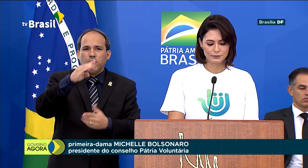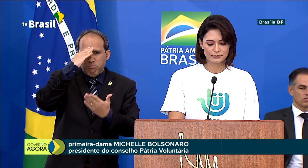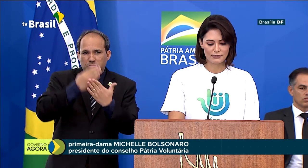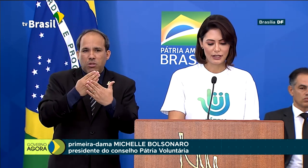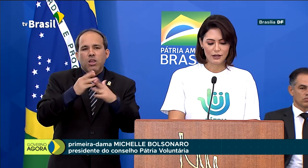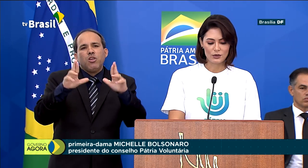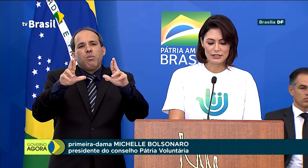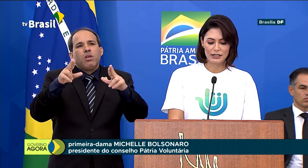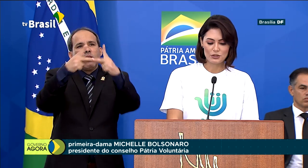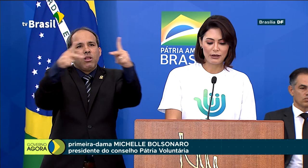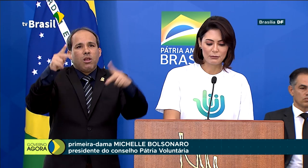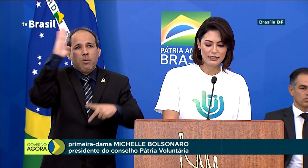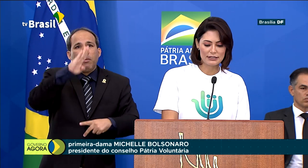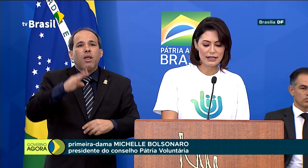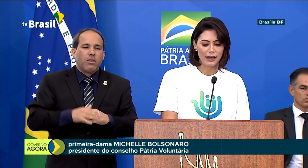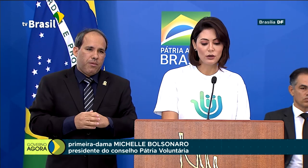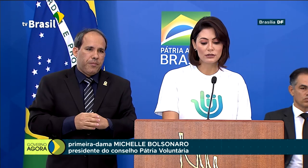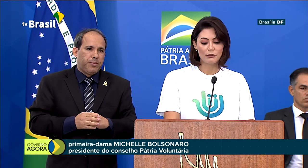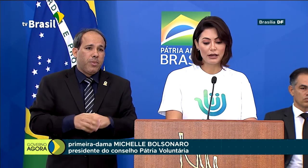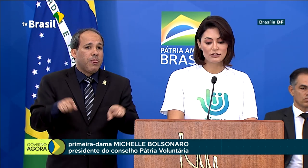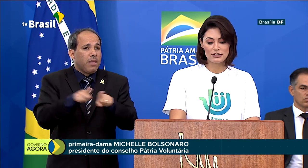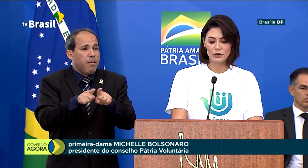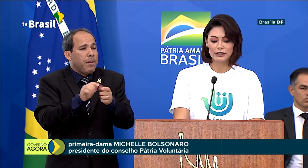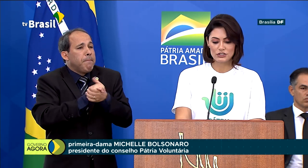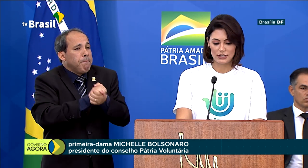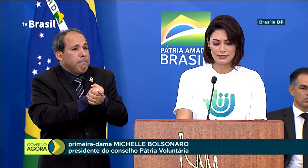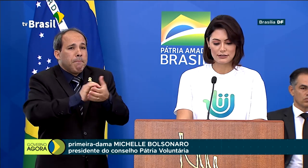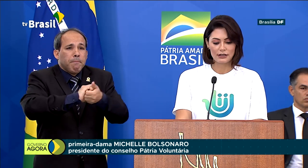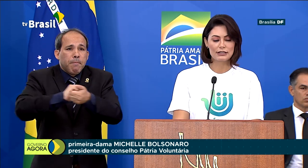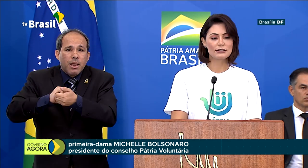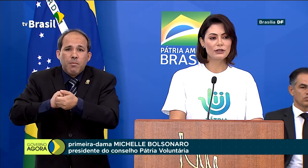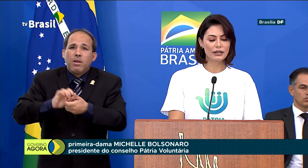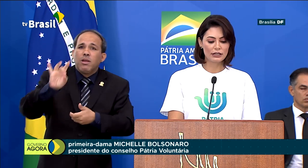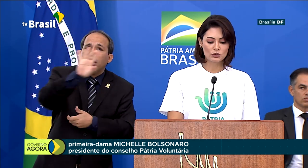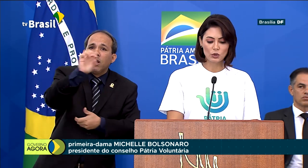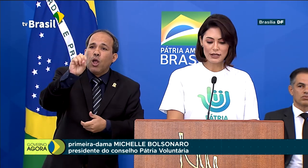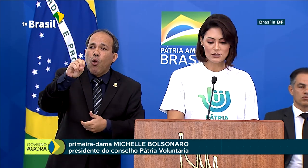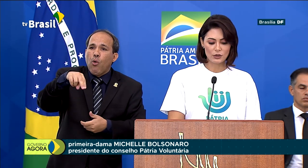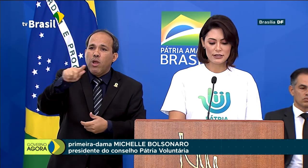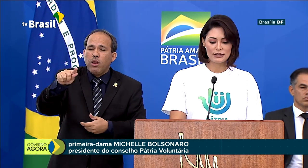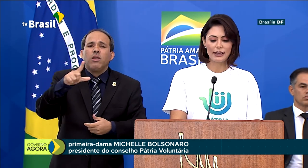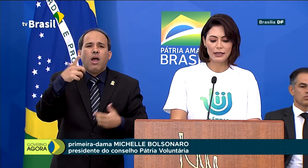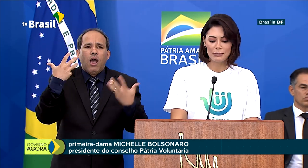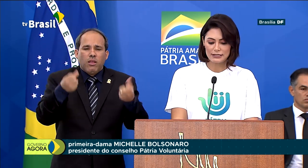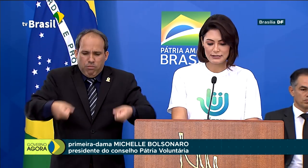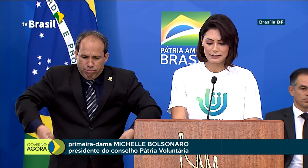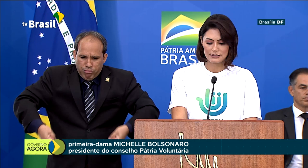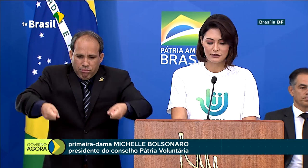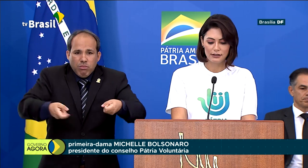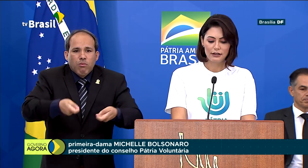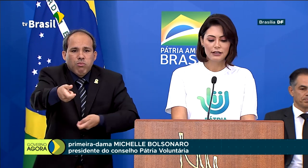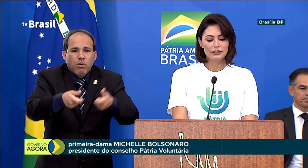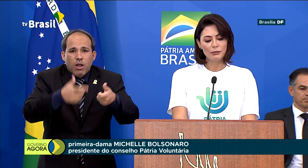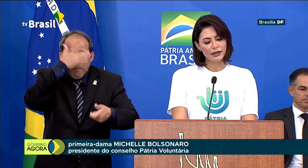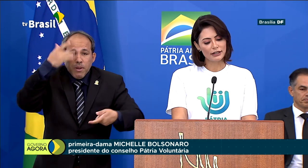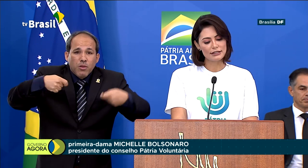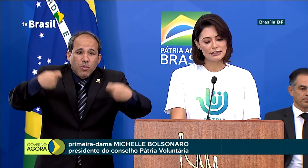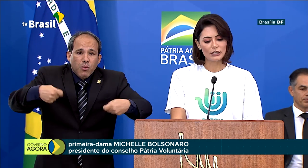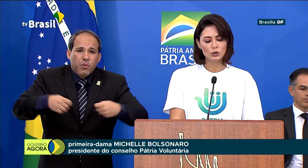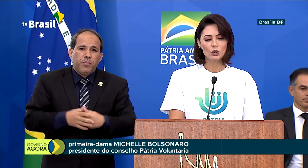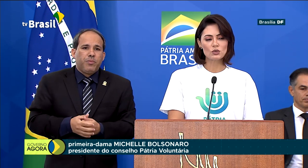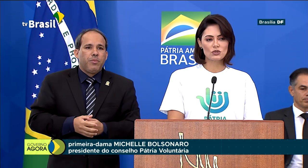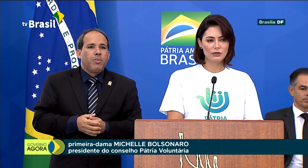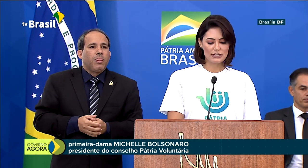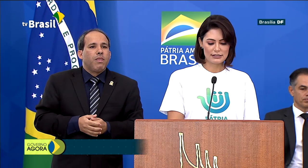a nação. Gostaria de parabenizar o trabalho das ONGs, que estão entregando doações a quem precisa, e também